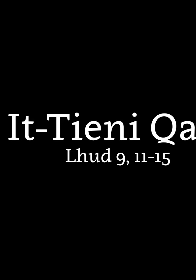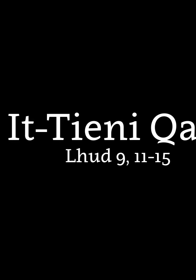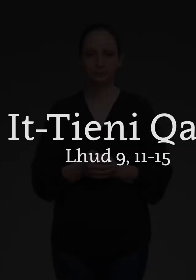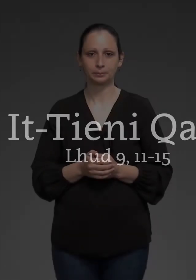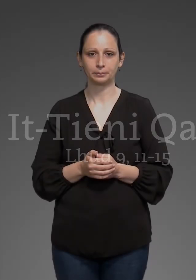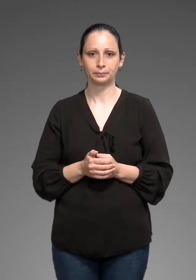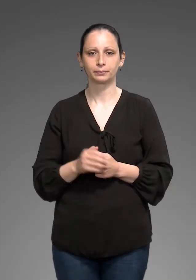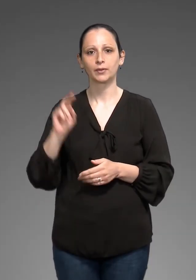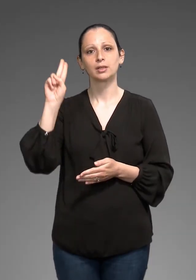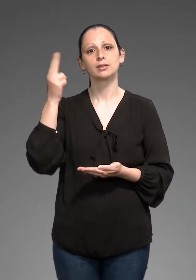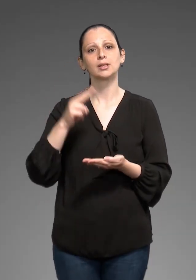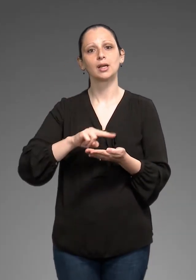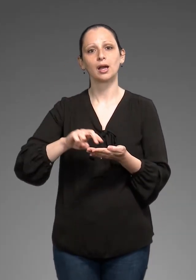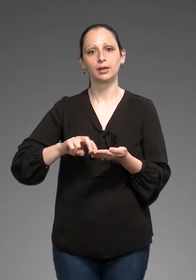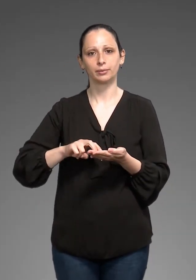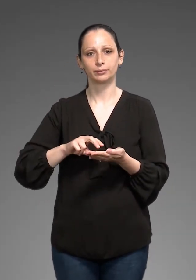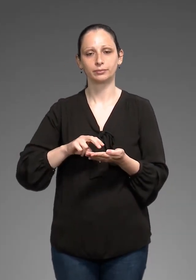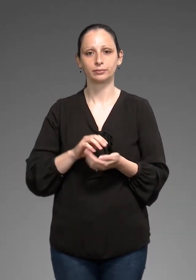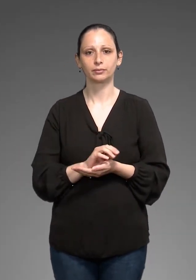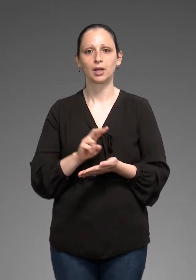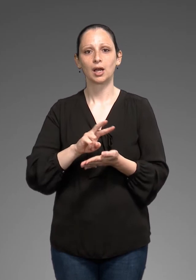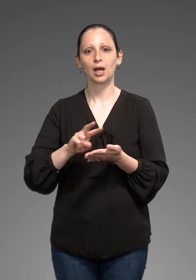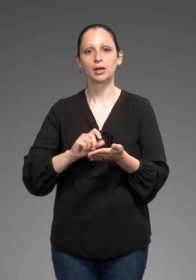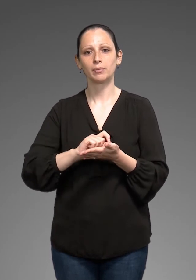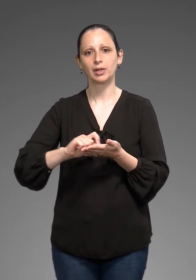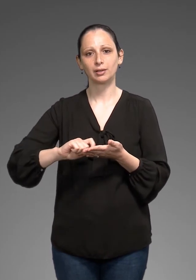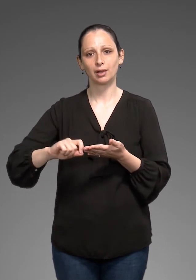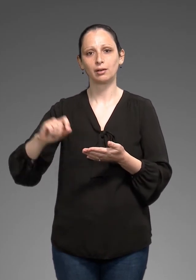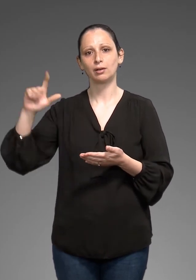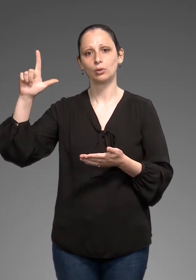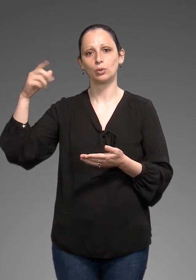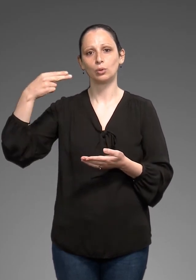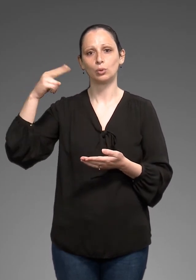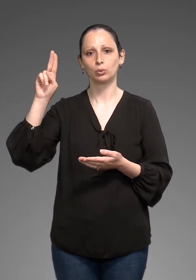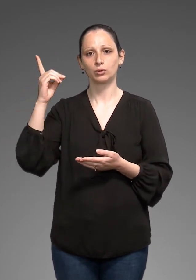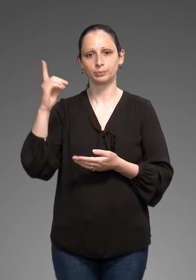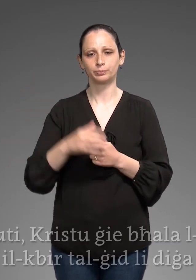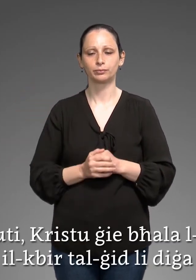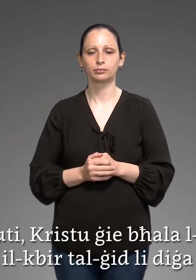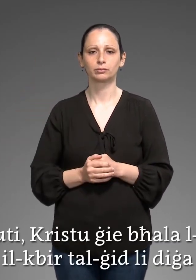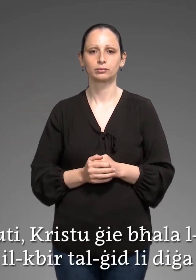Intin qari Qari mill-littra li l-lut Huti